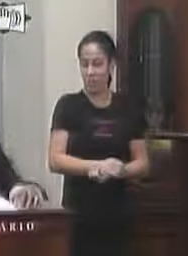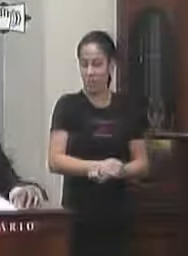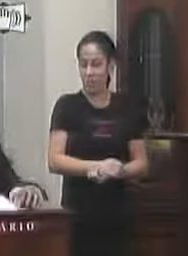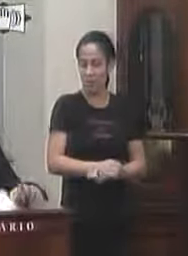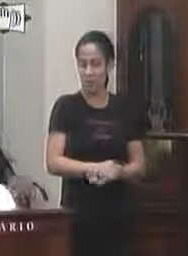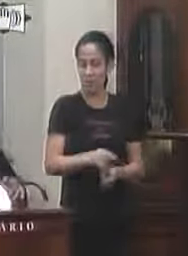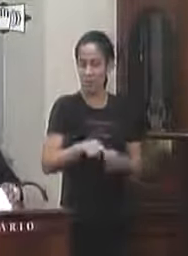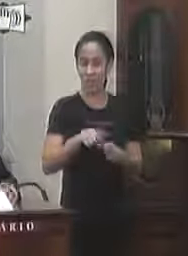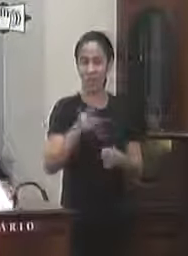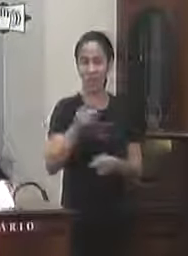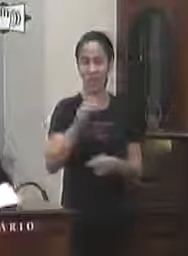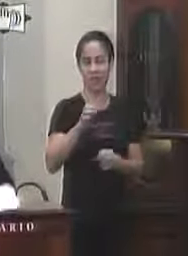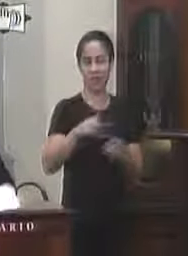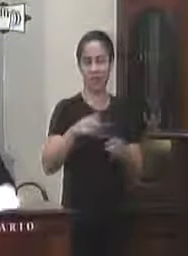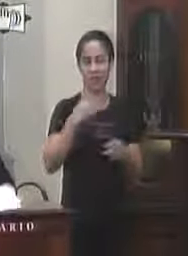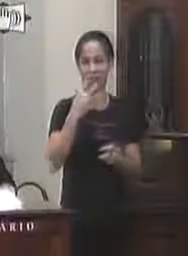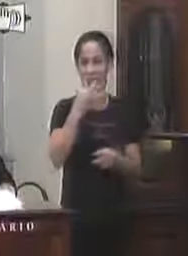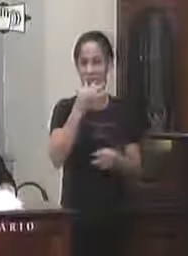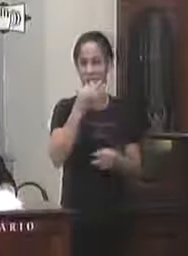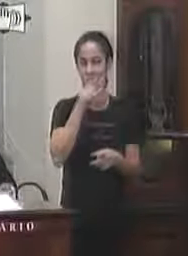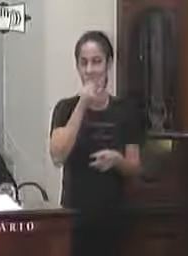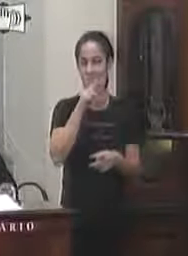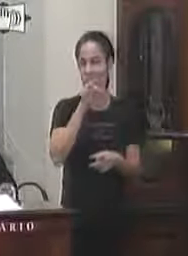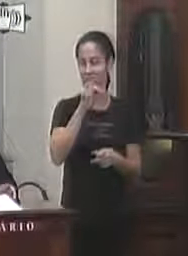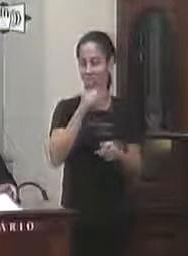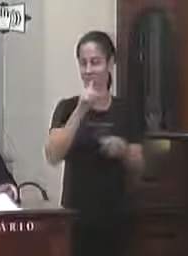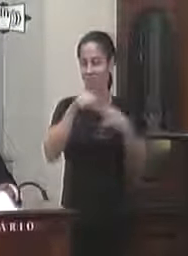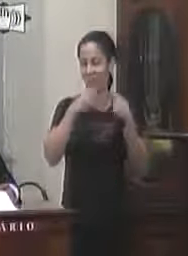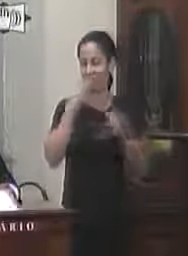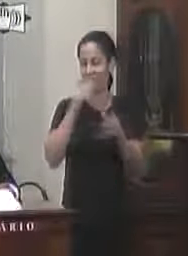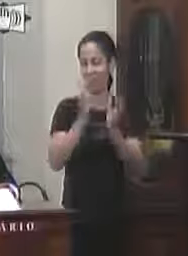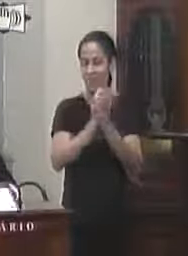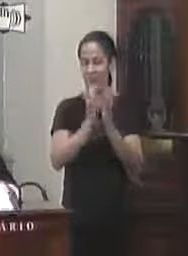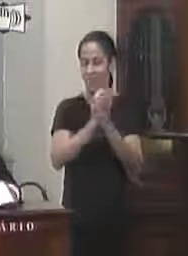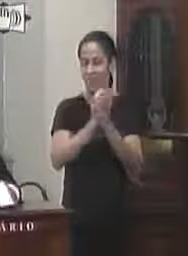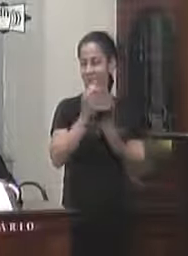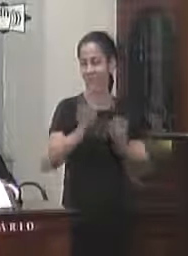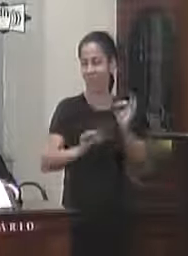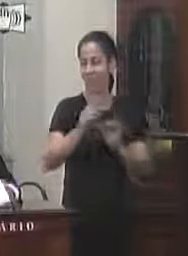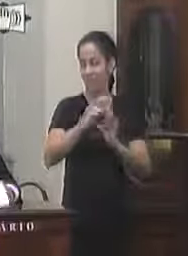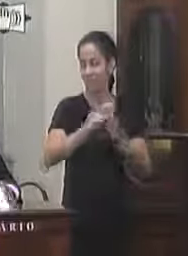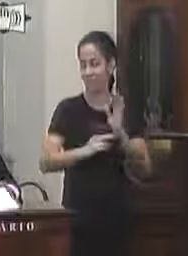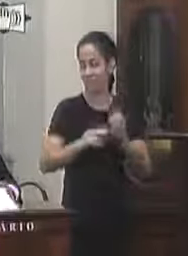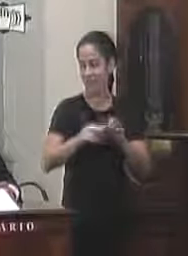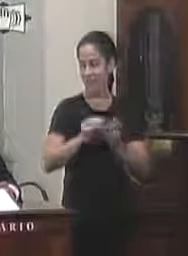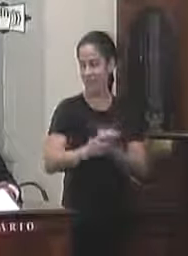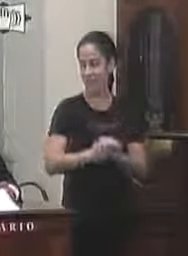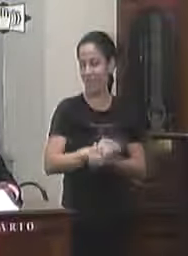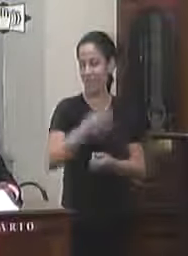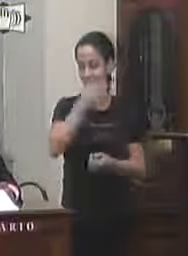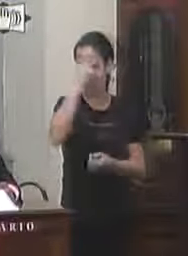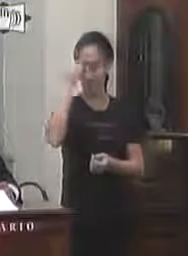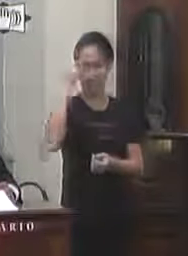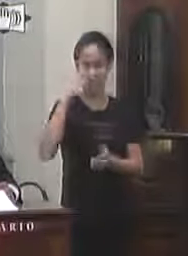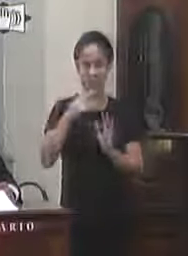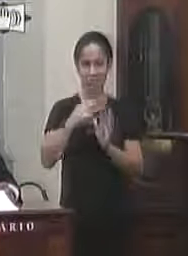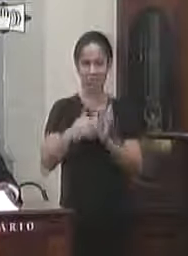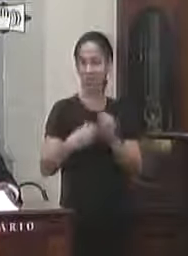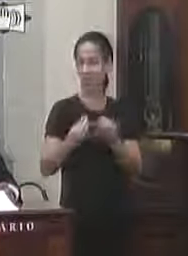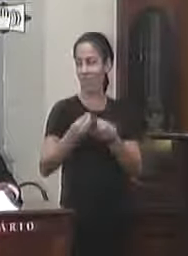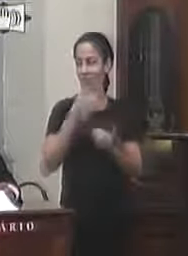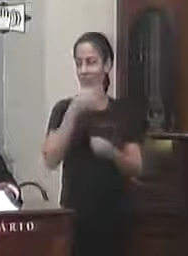é o parecer voto pelo exposto a comissão de constituição justiça e redação na pessoa de seu relator